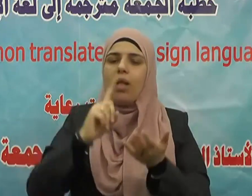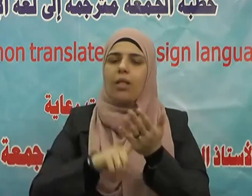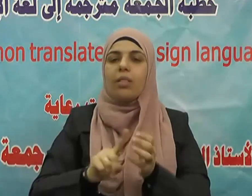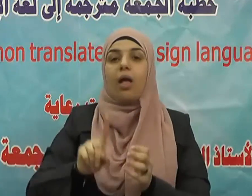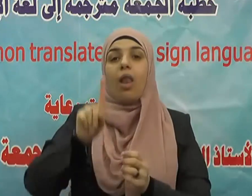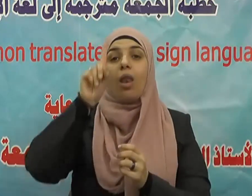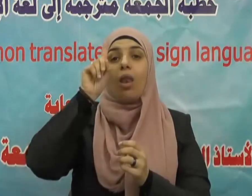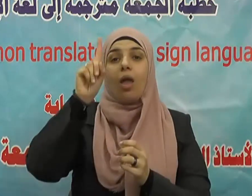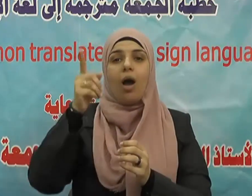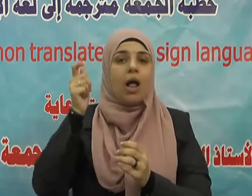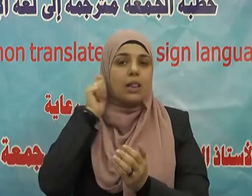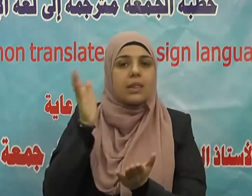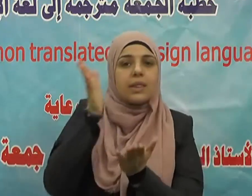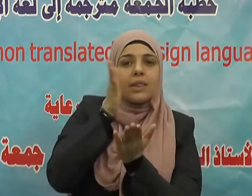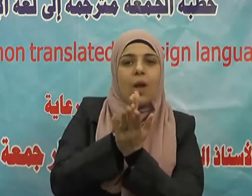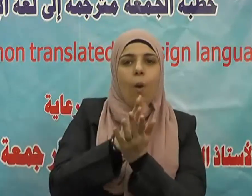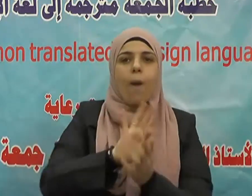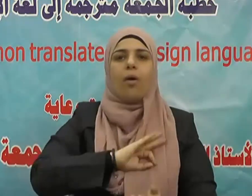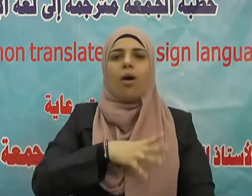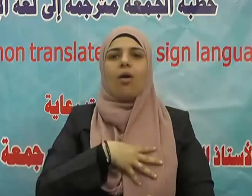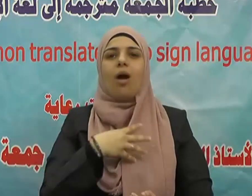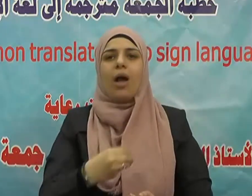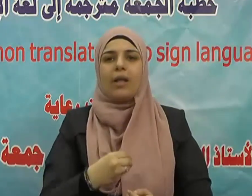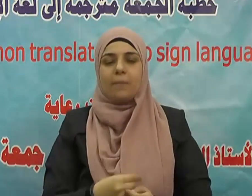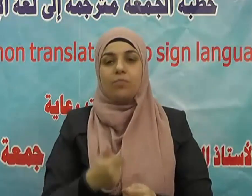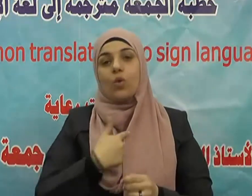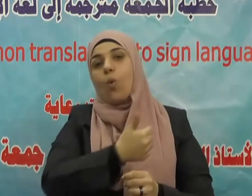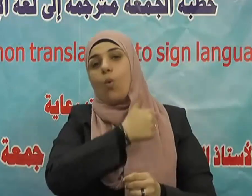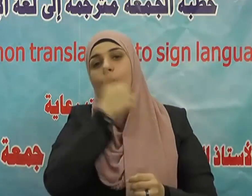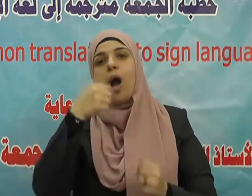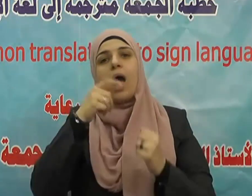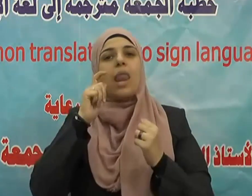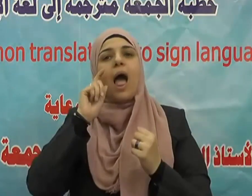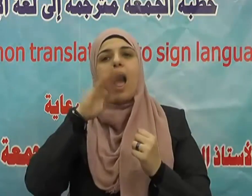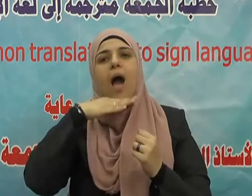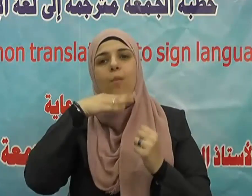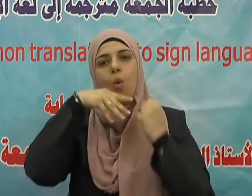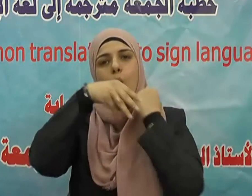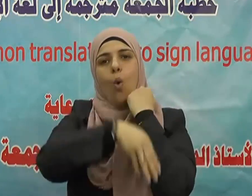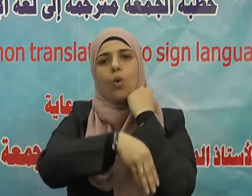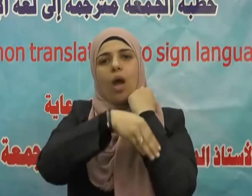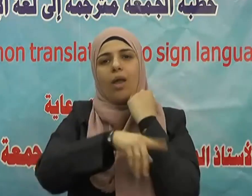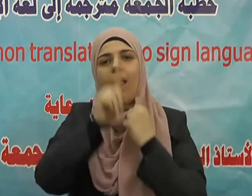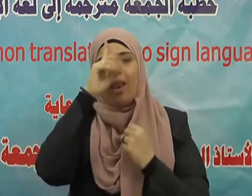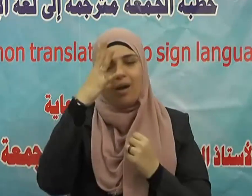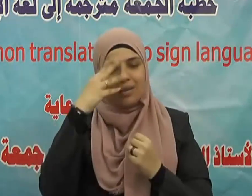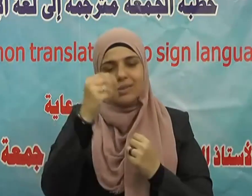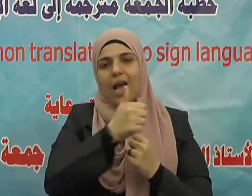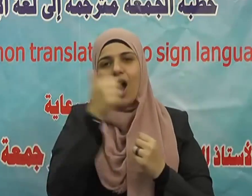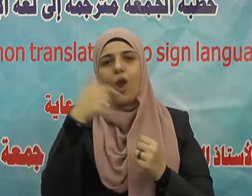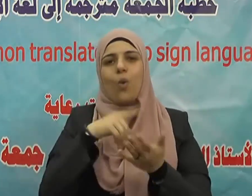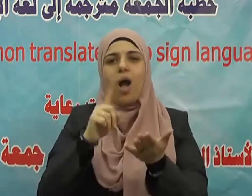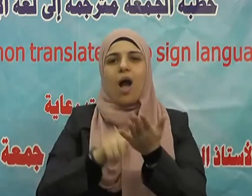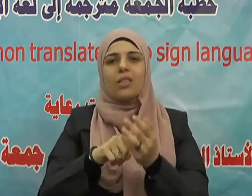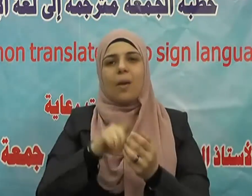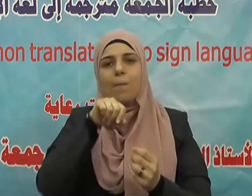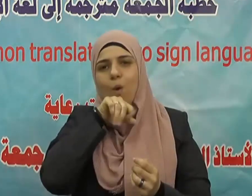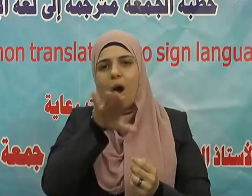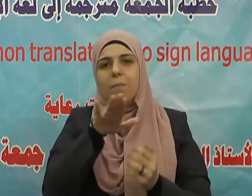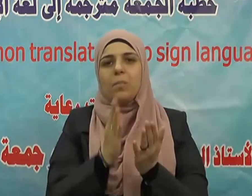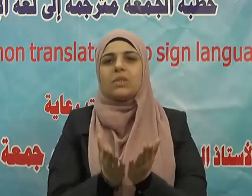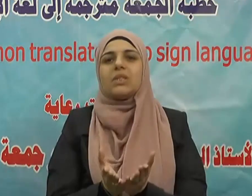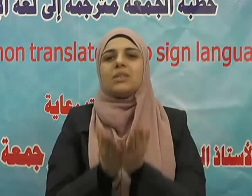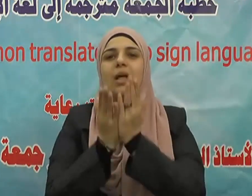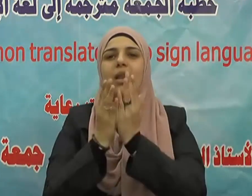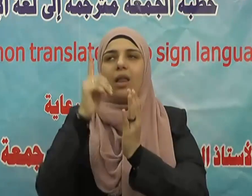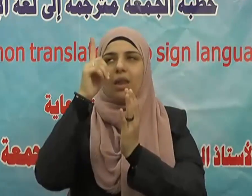مشاء بنميم وإن شئت عفونا عنك فقال العفو